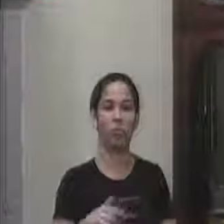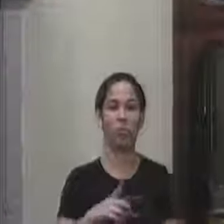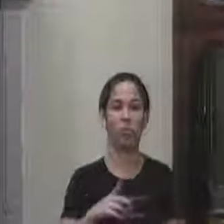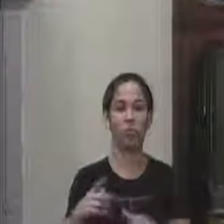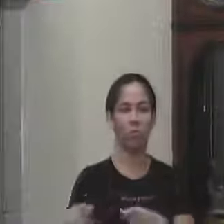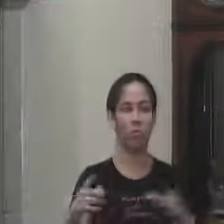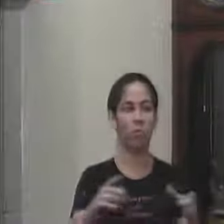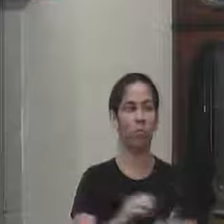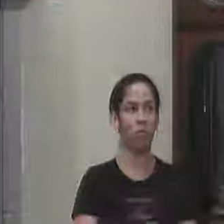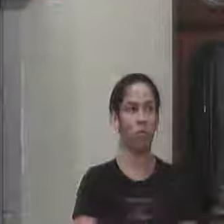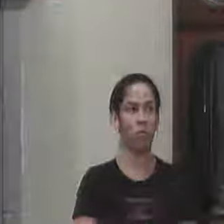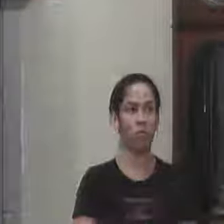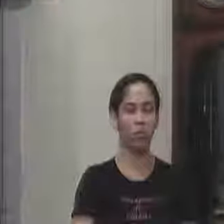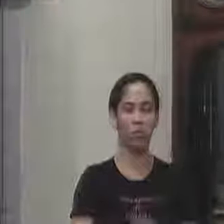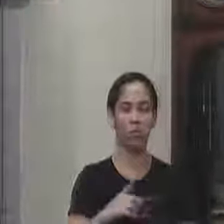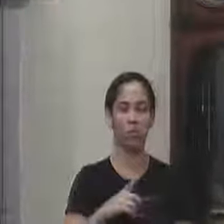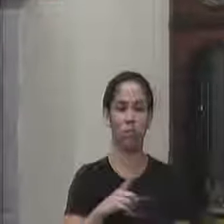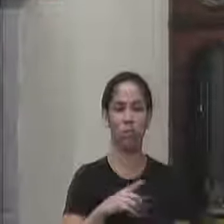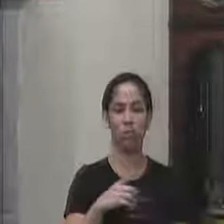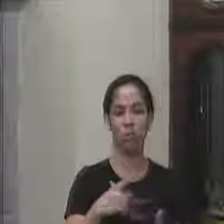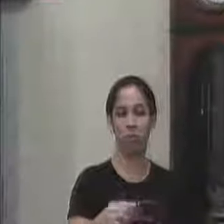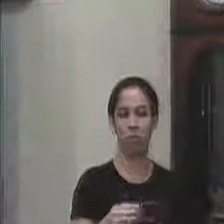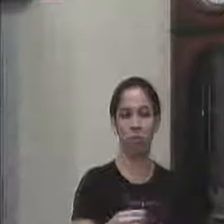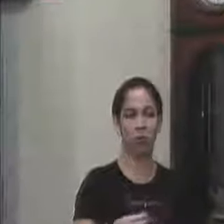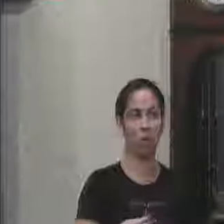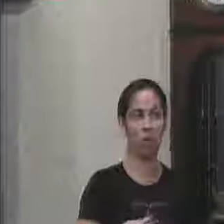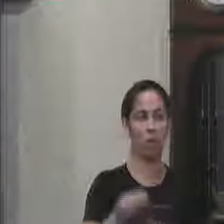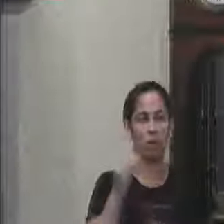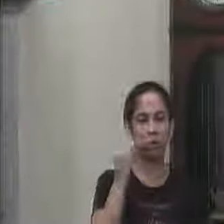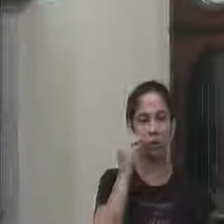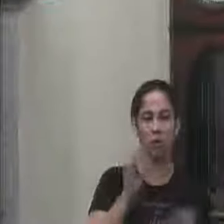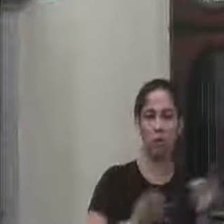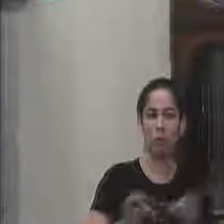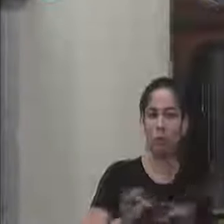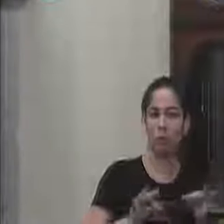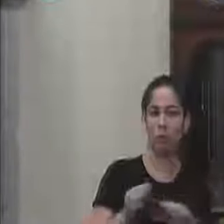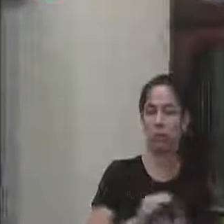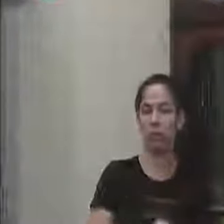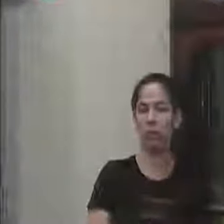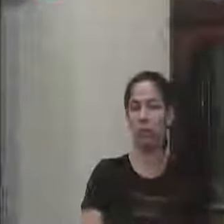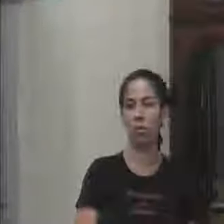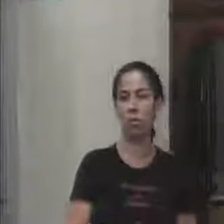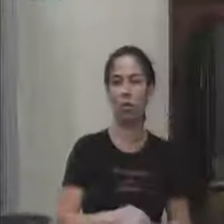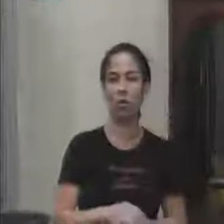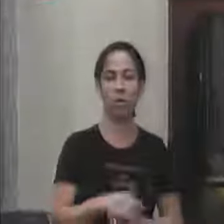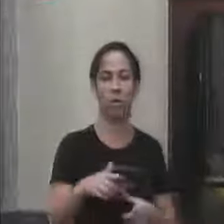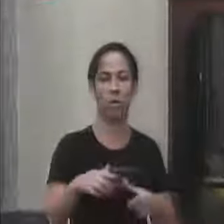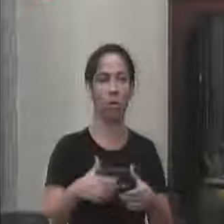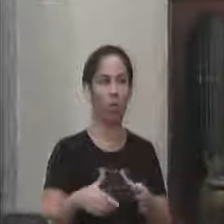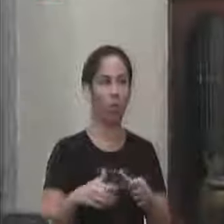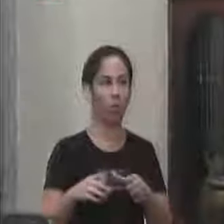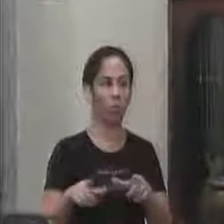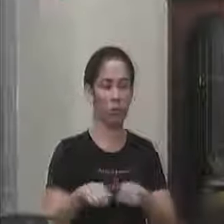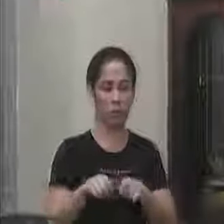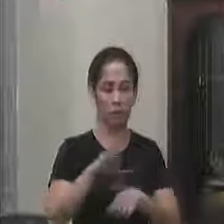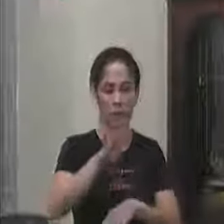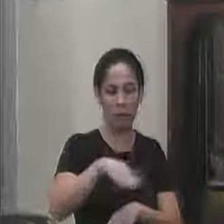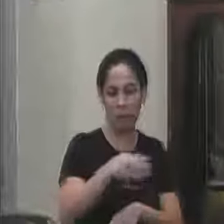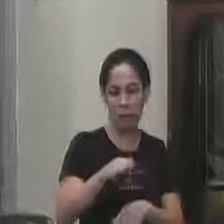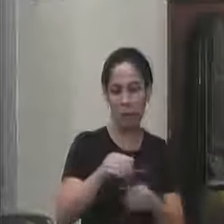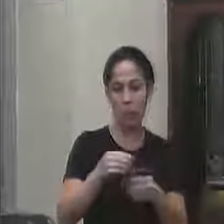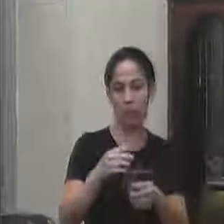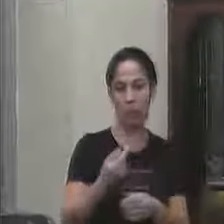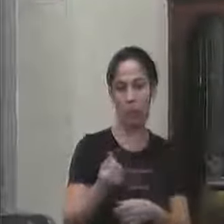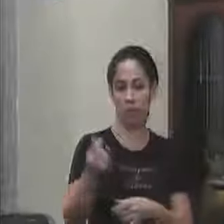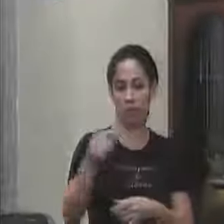titularidade mas aí essa ampliação eu dependo de um projeto de estrutura física e o recurso do MEC